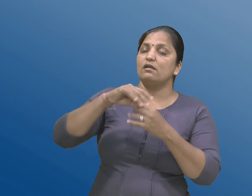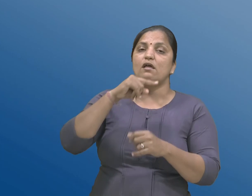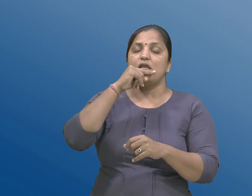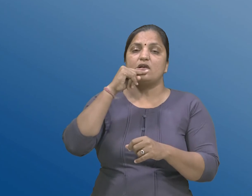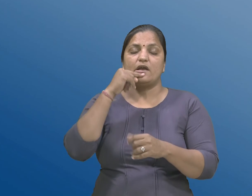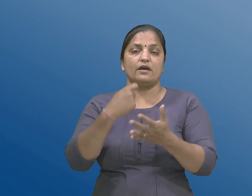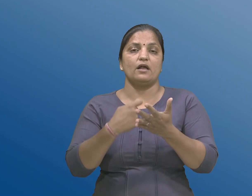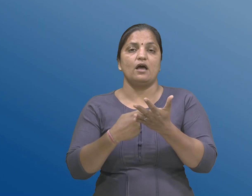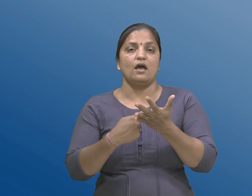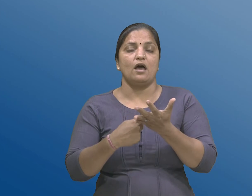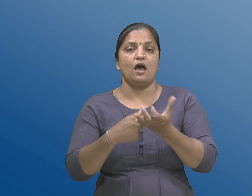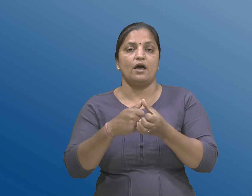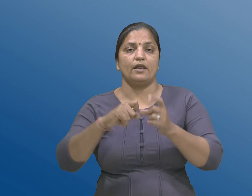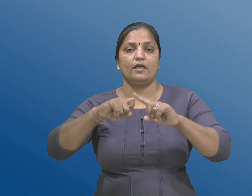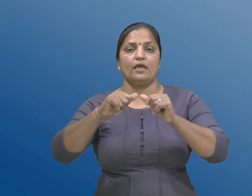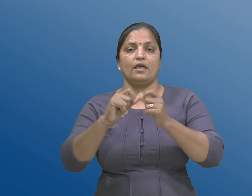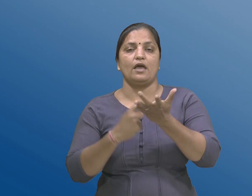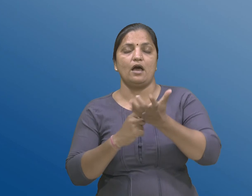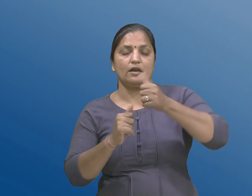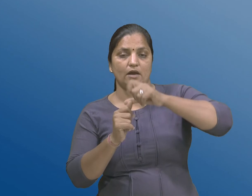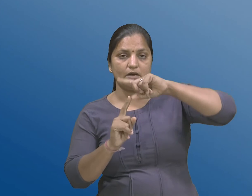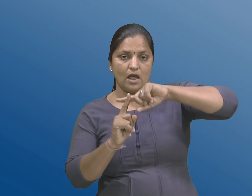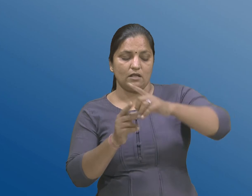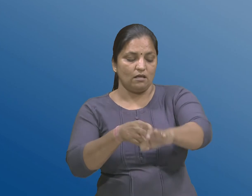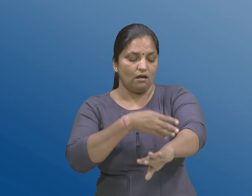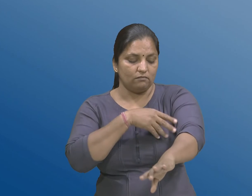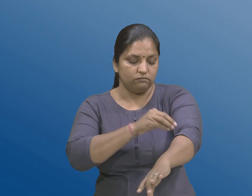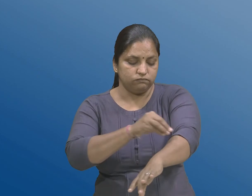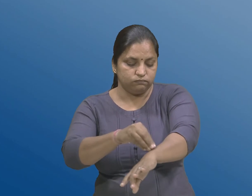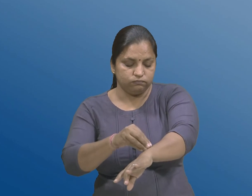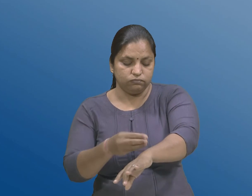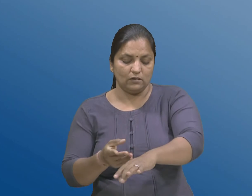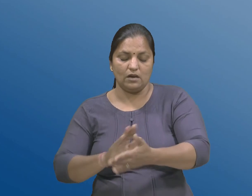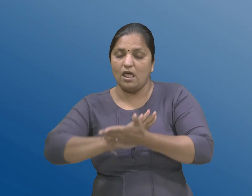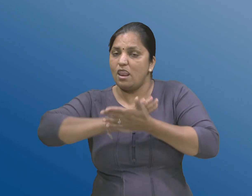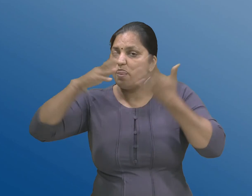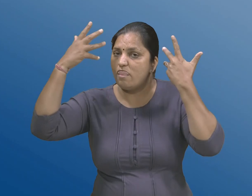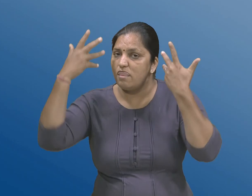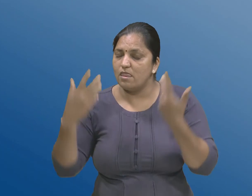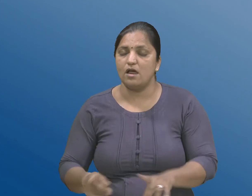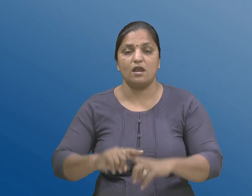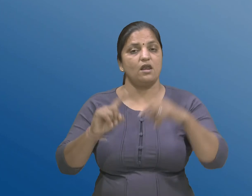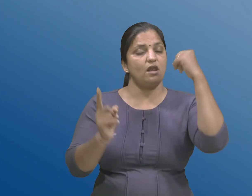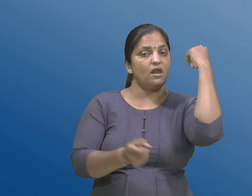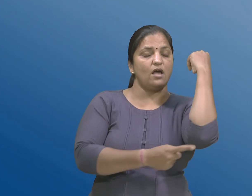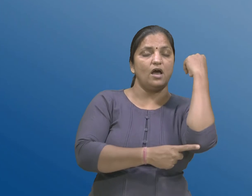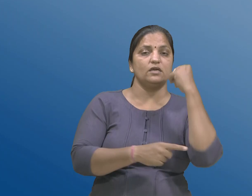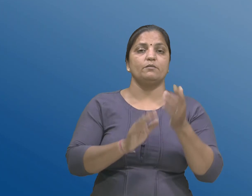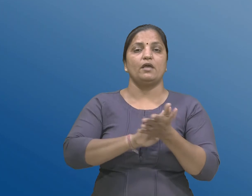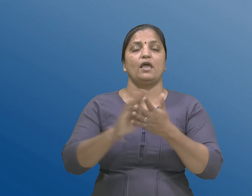कणों ना कोशो नी आंत्रिक त्वचानों नाश अने परिणामे हिमोगलोबिन ना छुटा पडवा